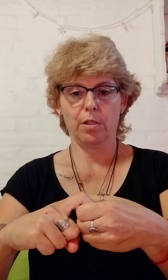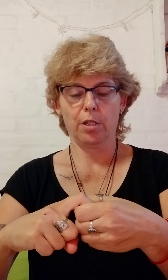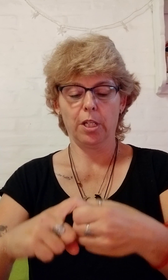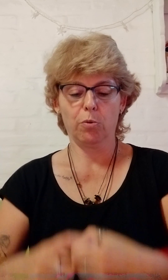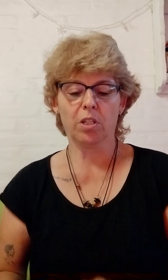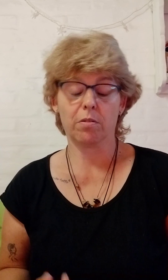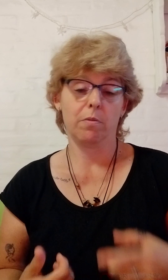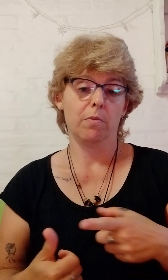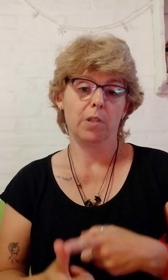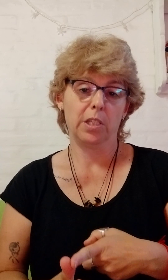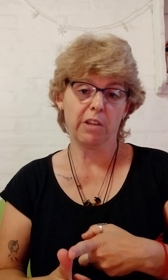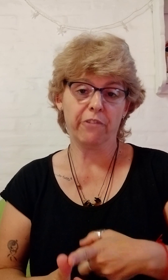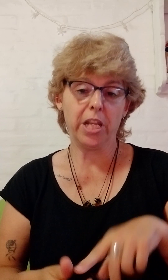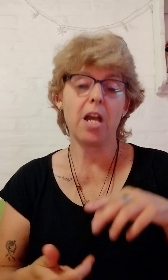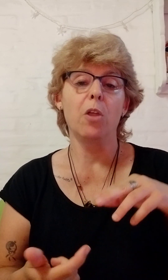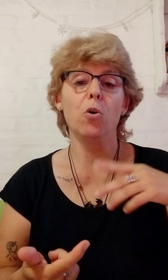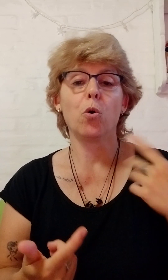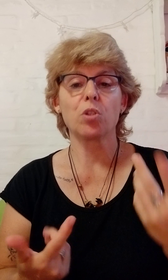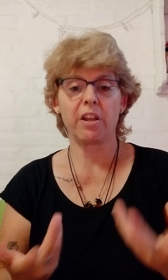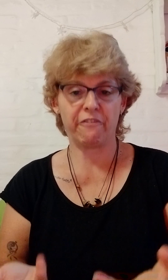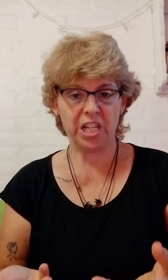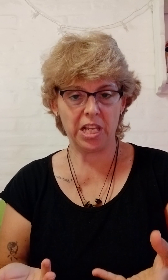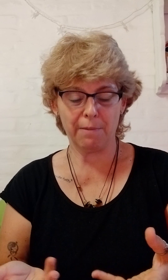Esto es. Está afiliado o se afilia.